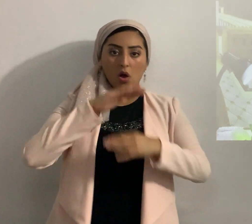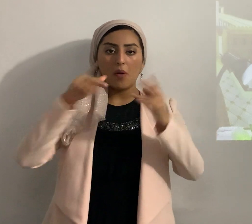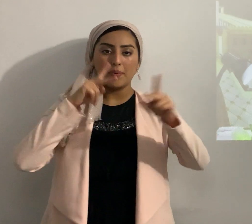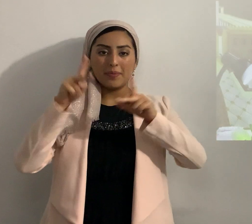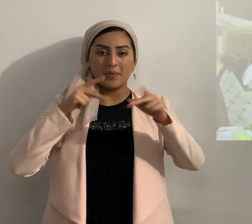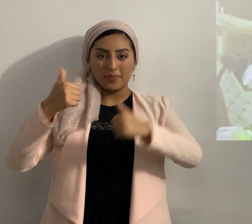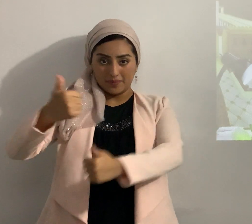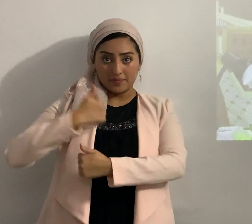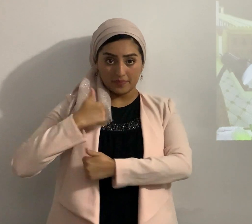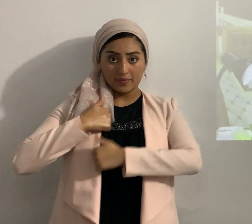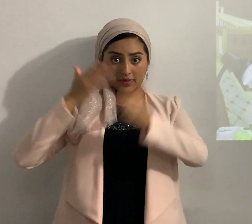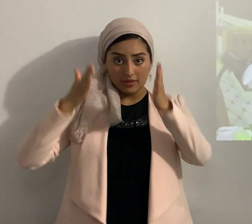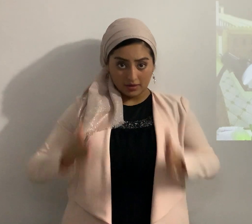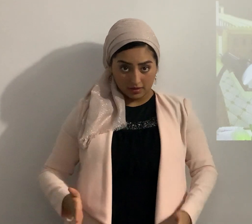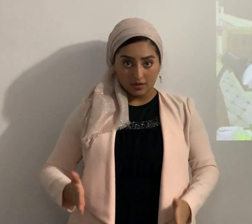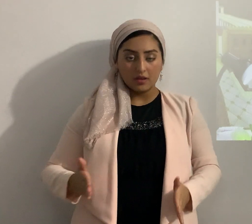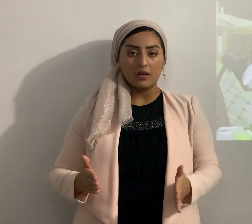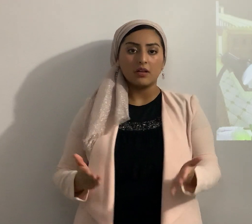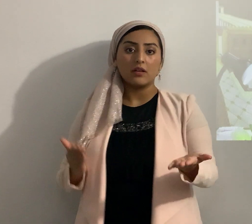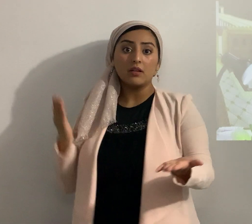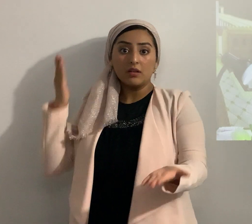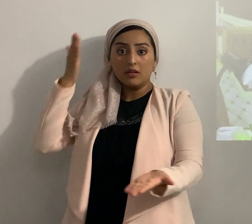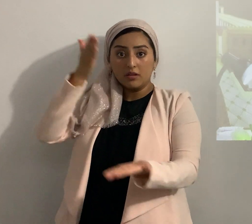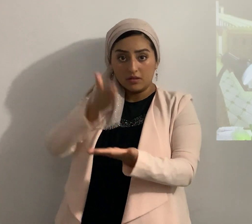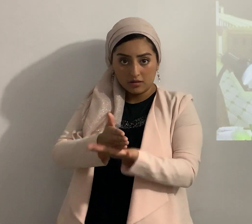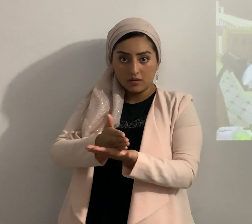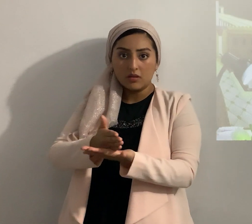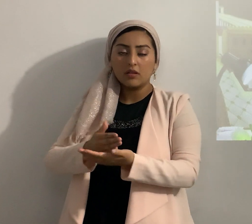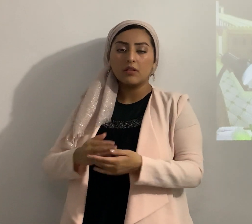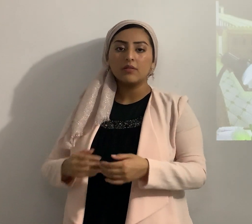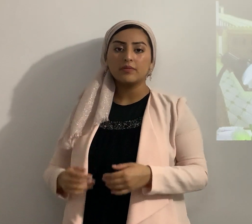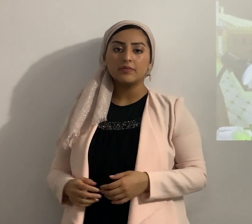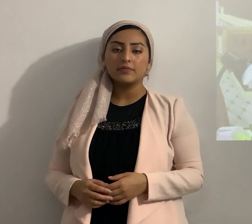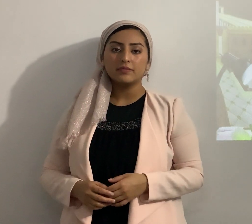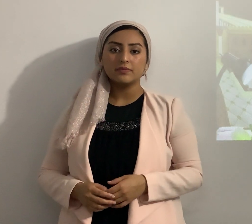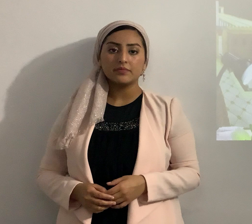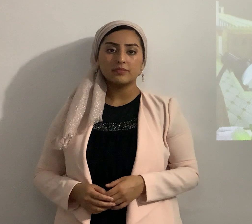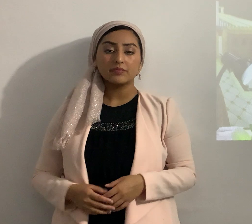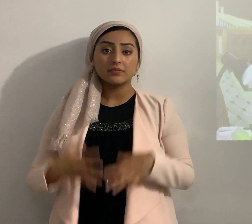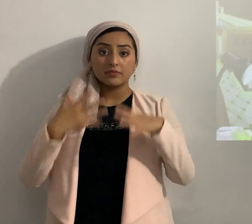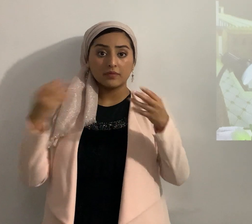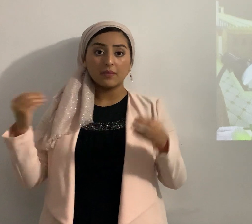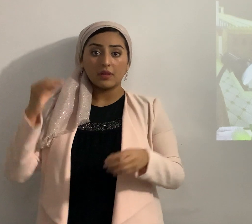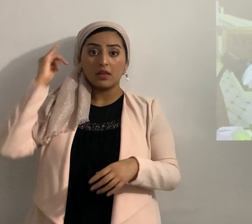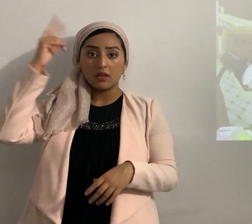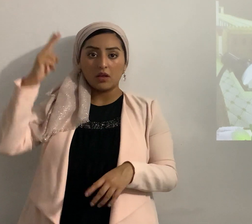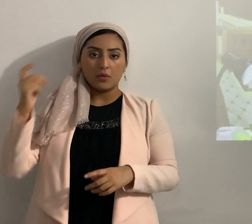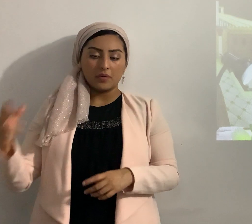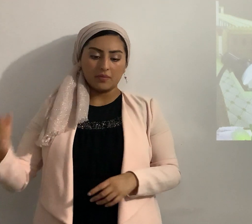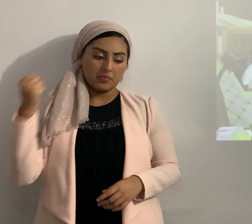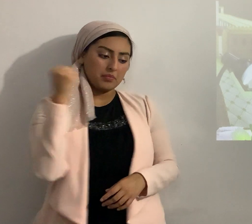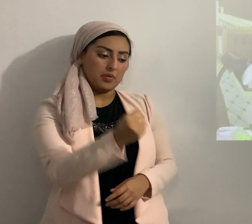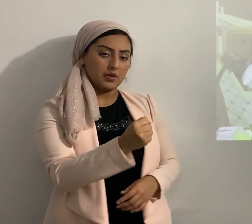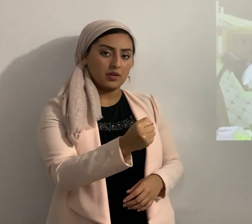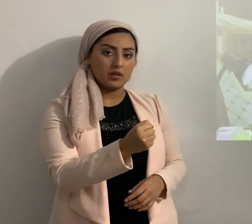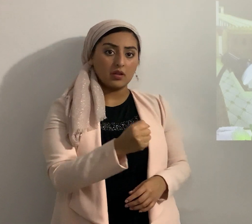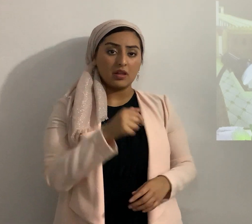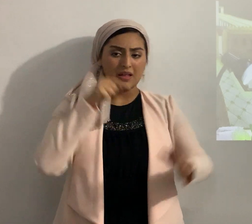con él vino de repente contra ellos junto a las aguas de Merón y los entregó Yahweh en manos de Israel y los hirieron y los